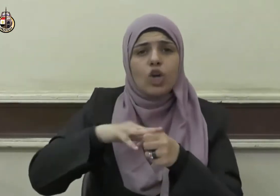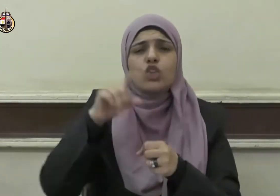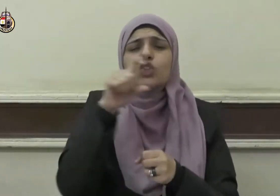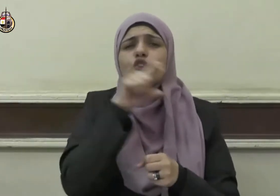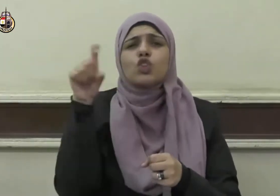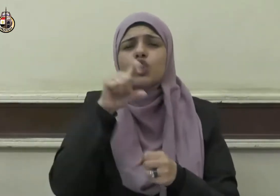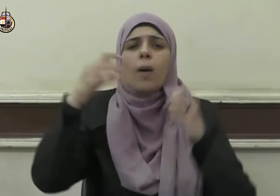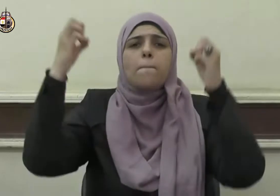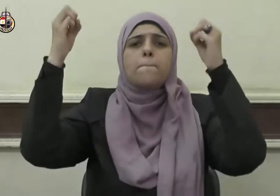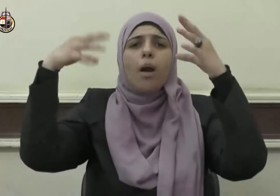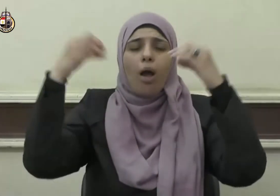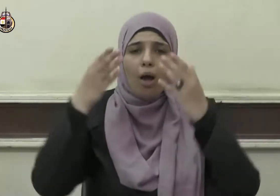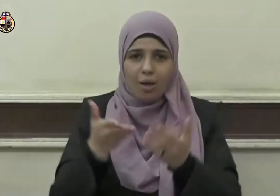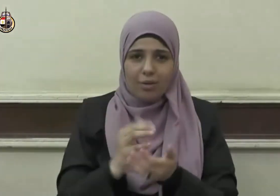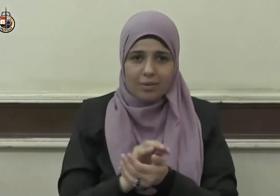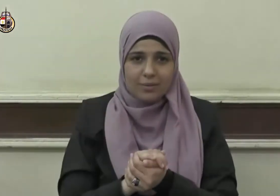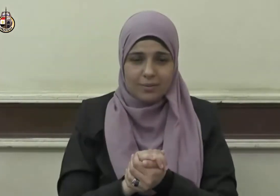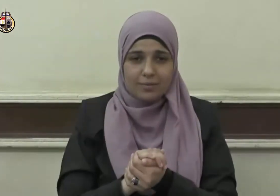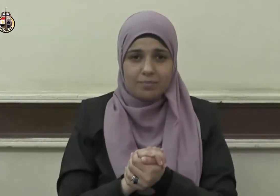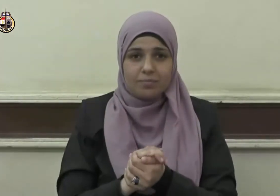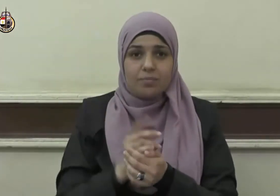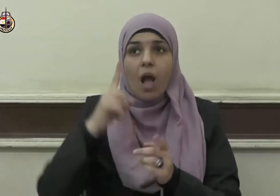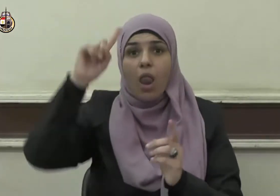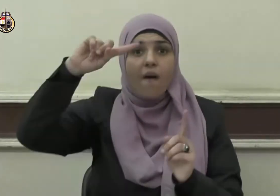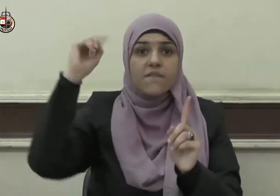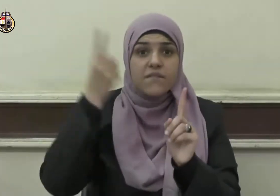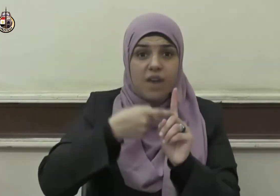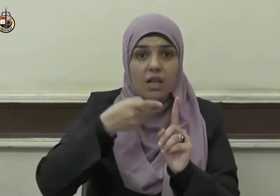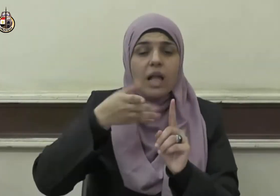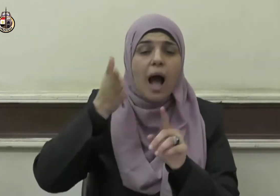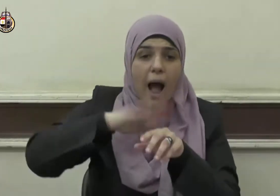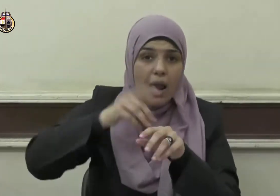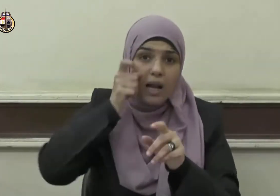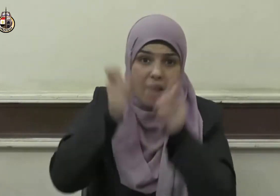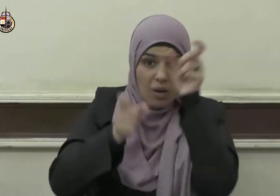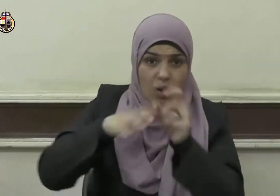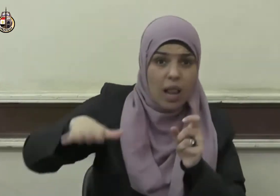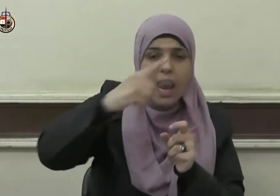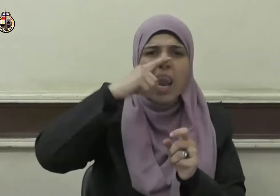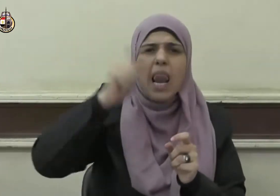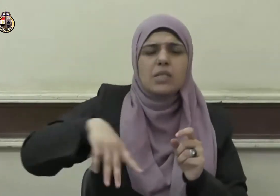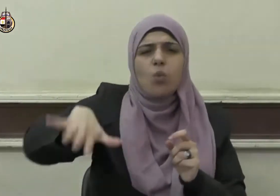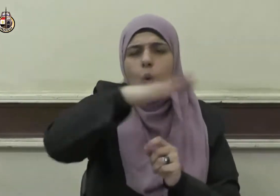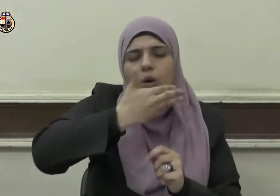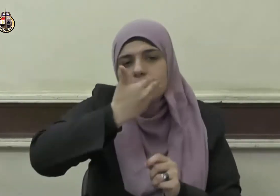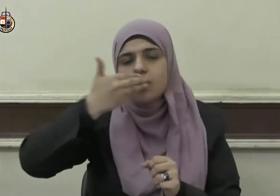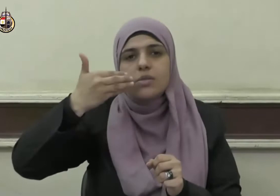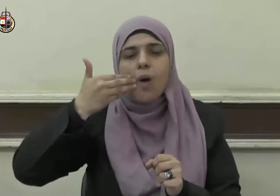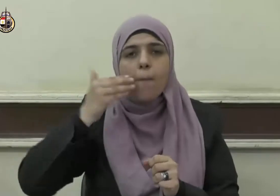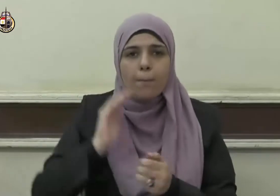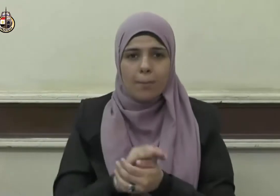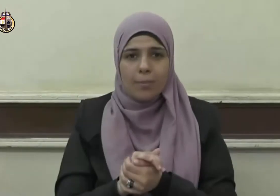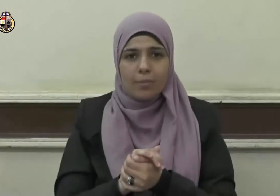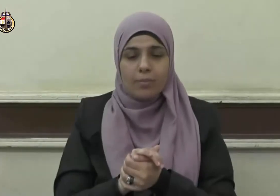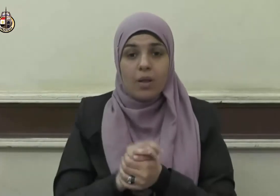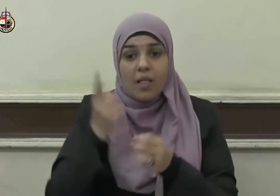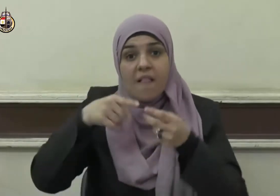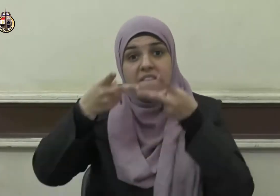مبارك فرض الله عليكم صيامة تفتح فيه